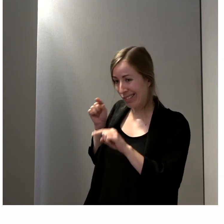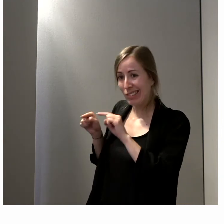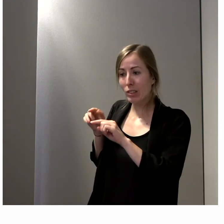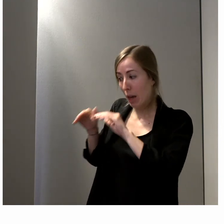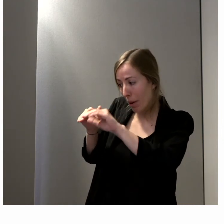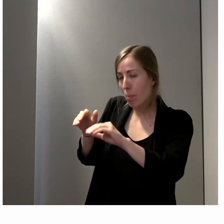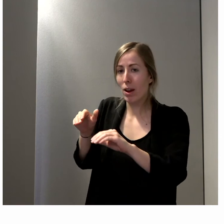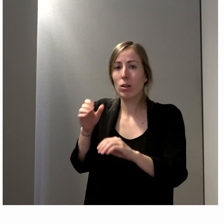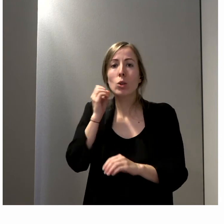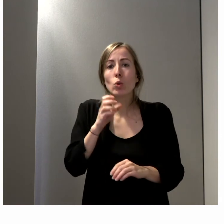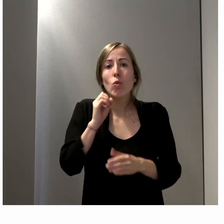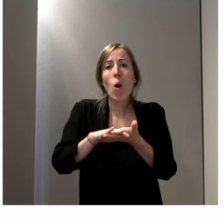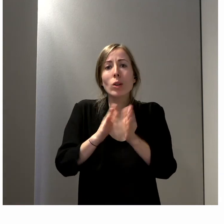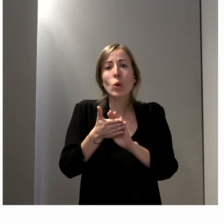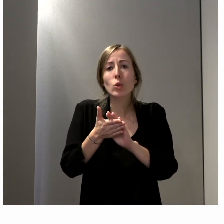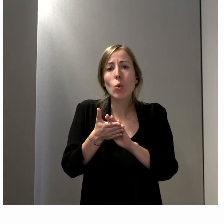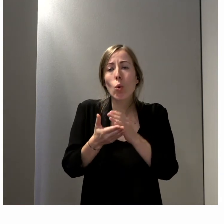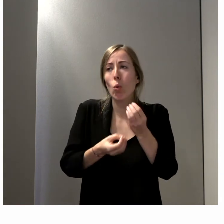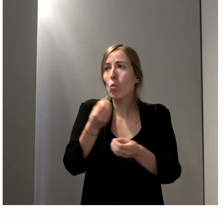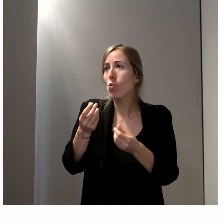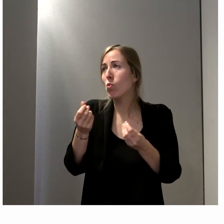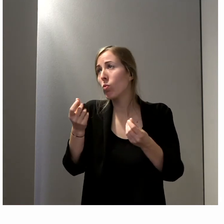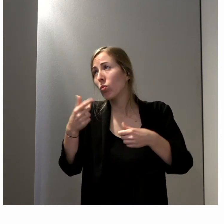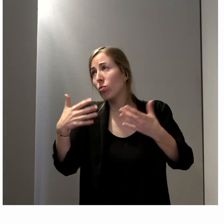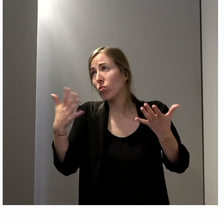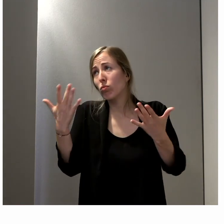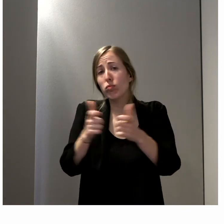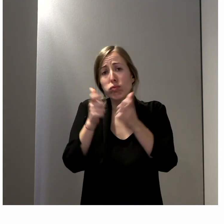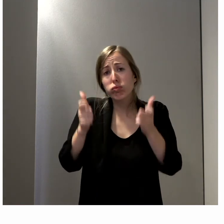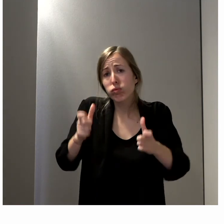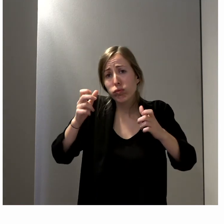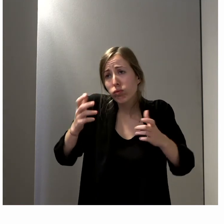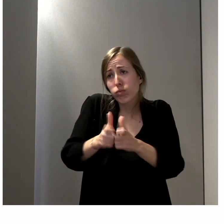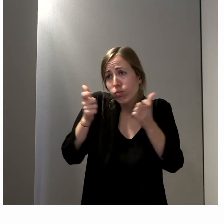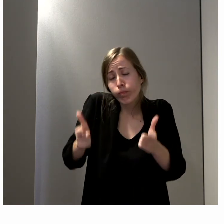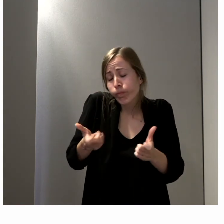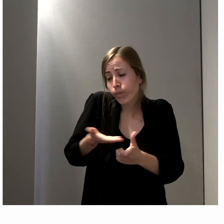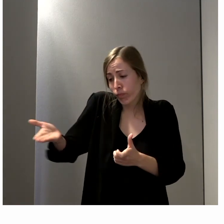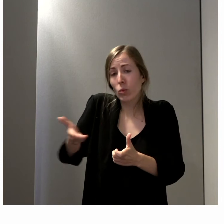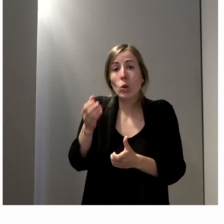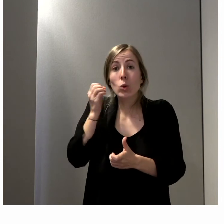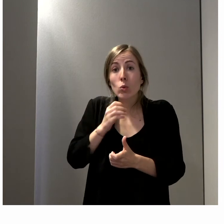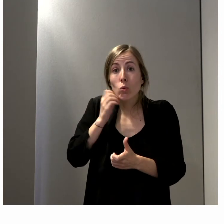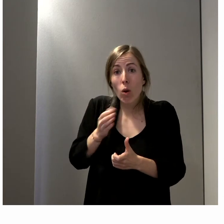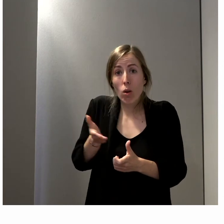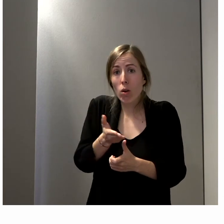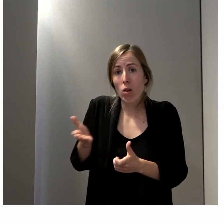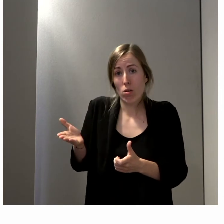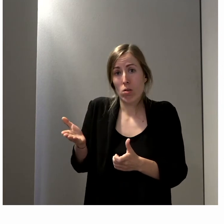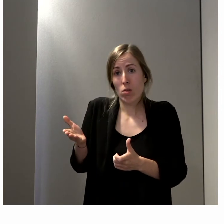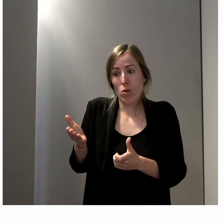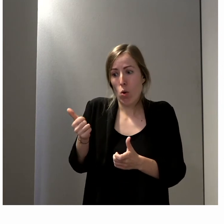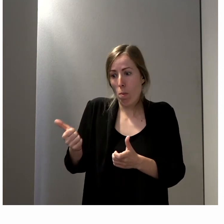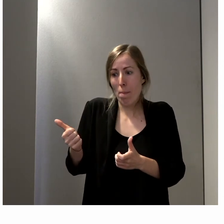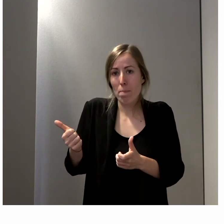les associations ou différentes structures ou instances de ce type mènent souvent à